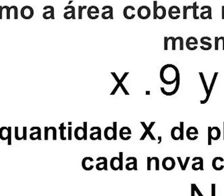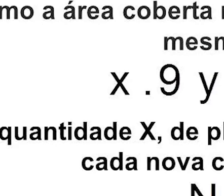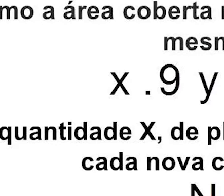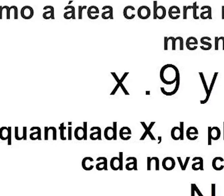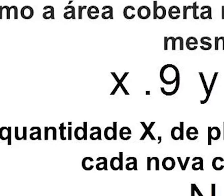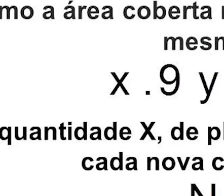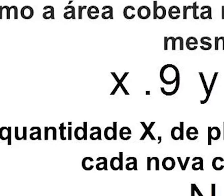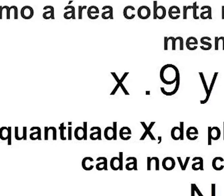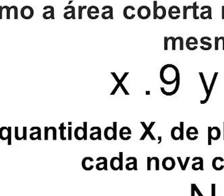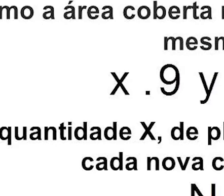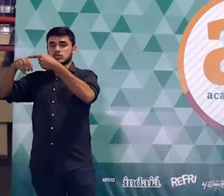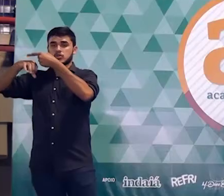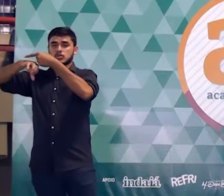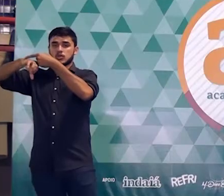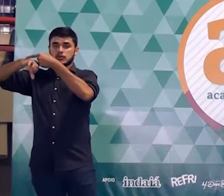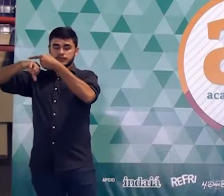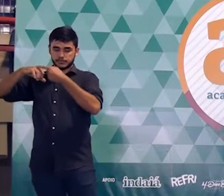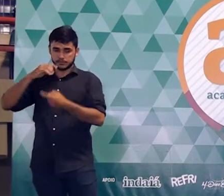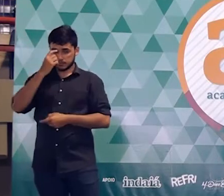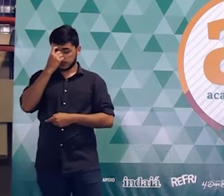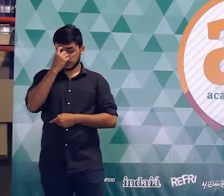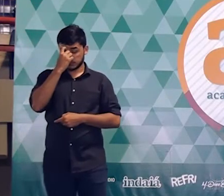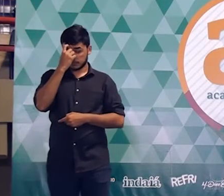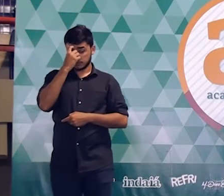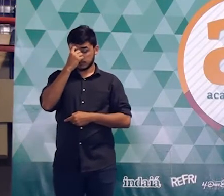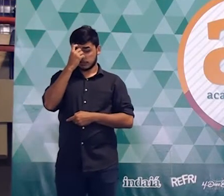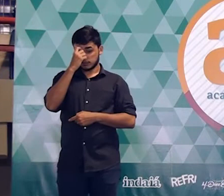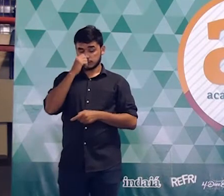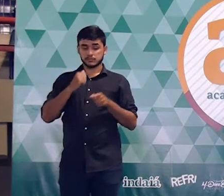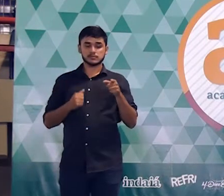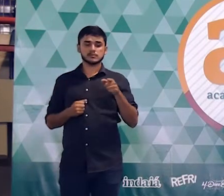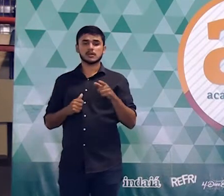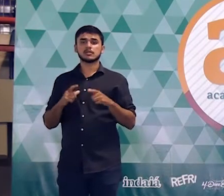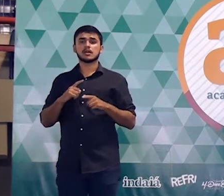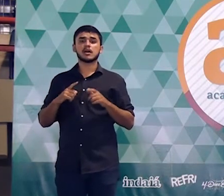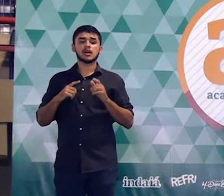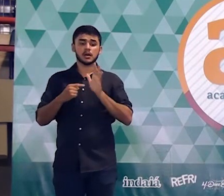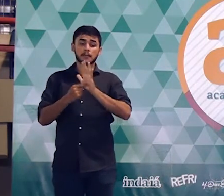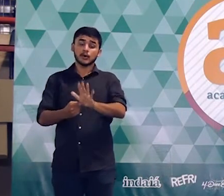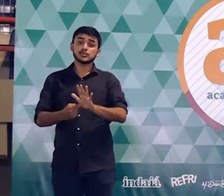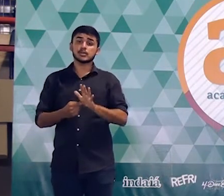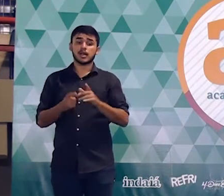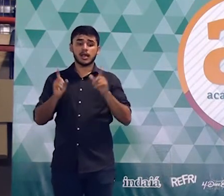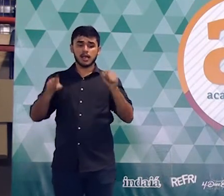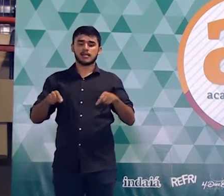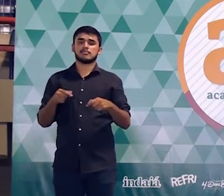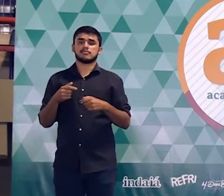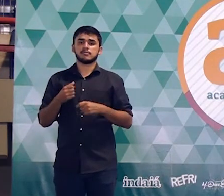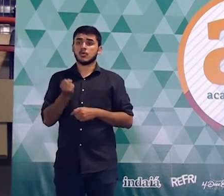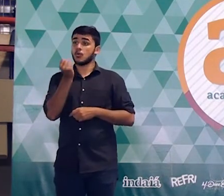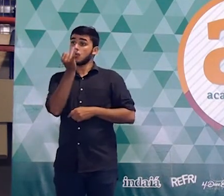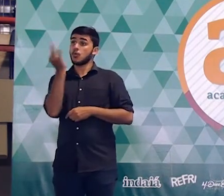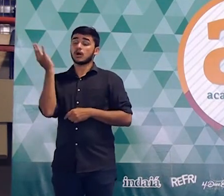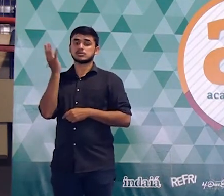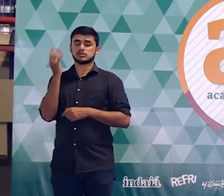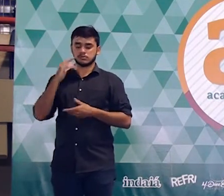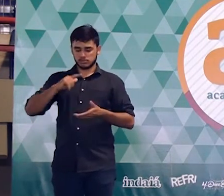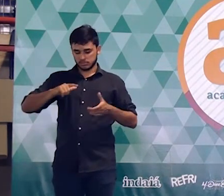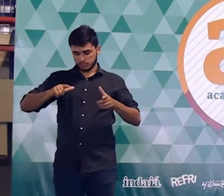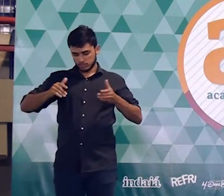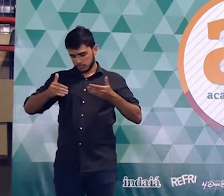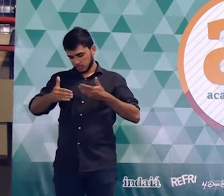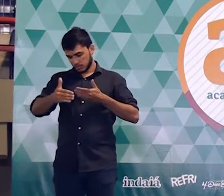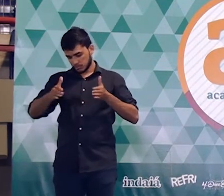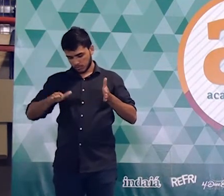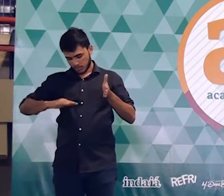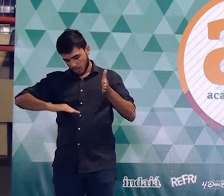quanto? N sobre 9. Significa dizer o quê? Que a quantidade de peças que a gente vai ter